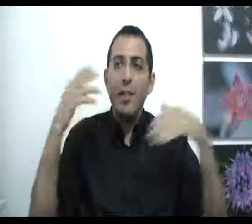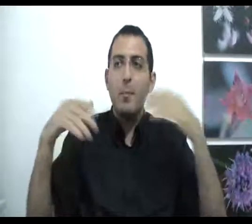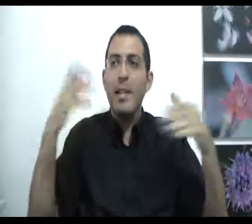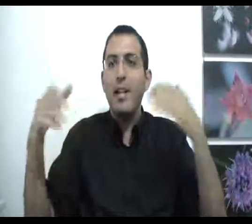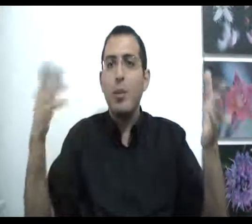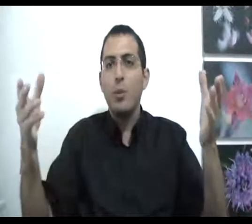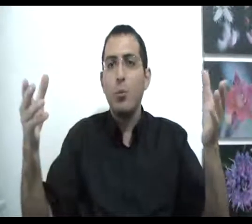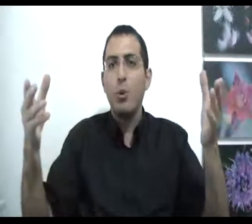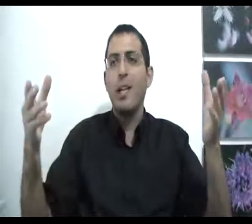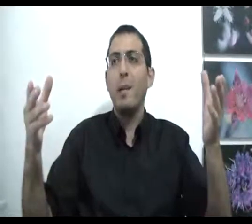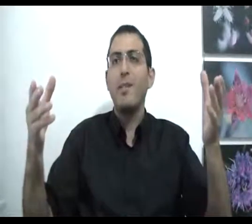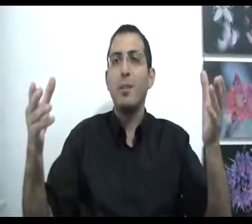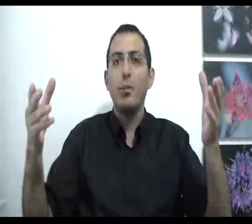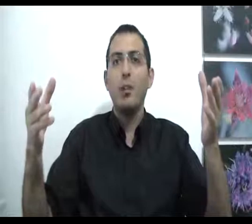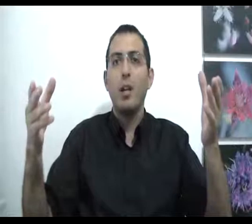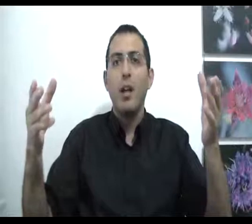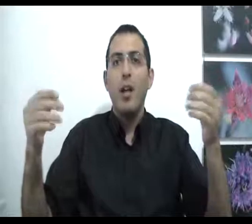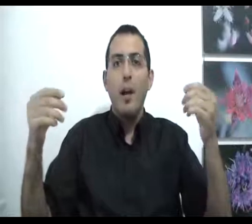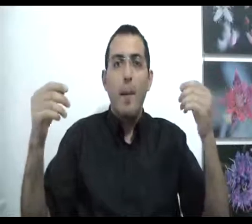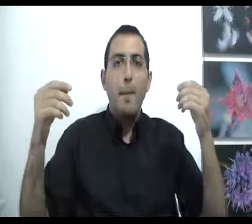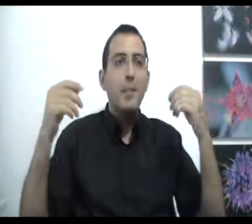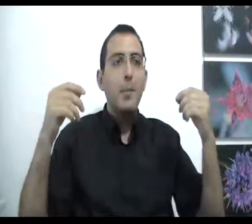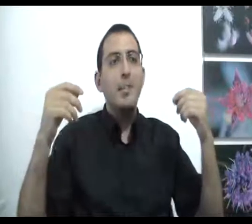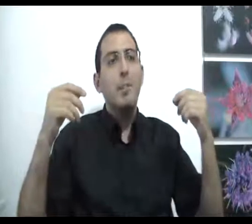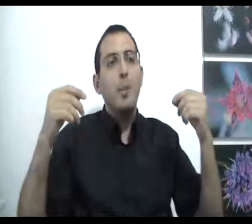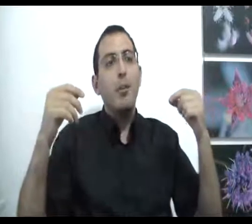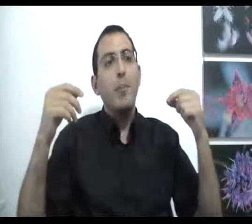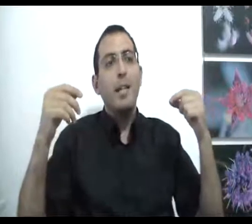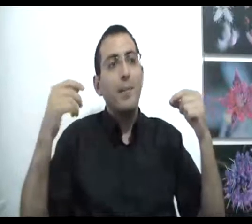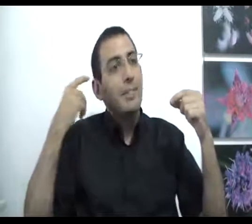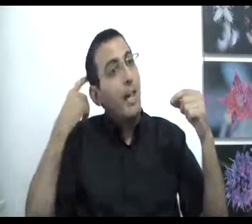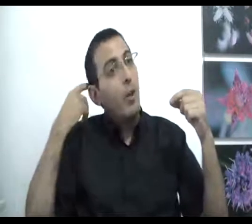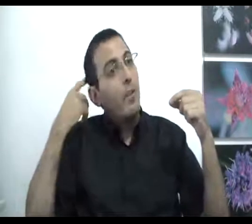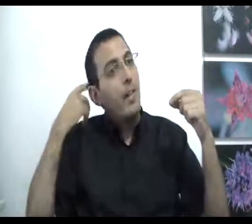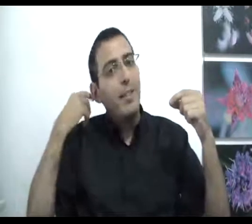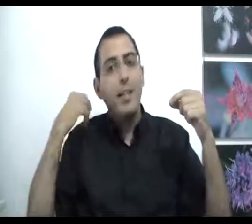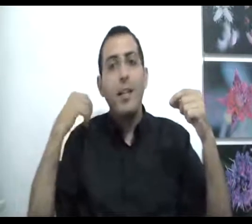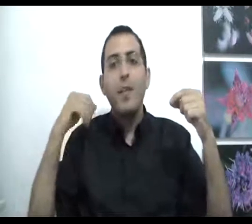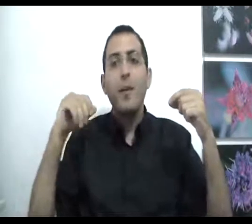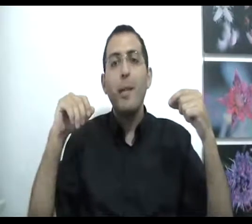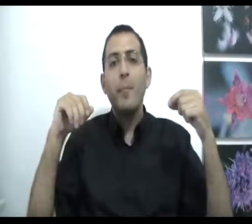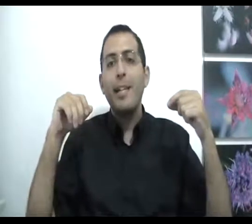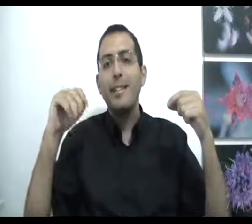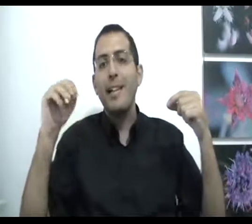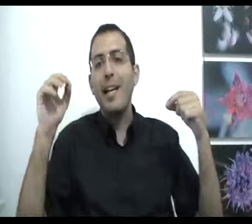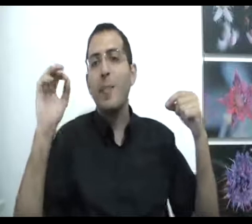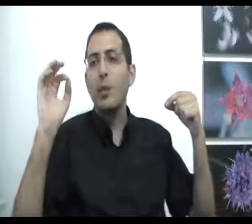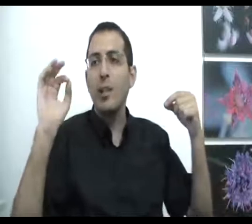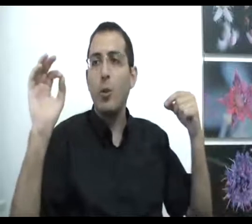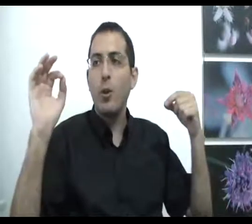הזמן מניח הנחות שוגויות לגבי המציאות מה שאני בעצם בא לומר שבין אדם צריך לא לפחד כי לפעמים יש שכל מאוד גדול